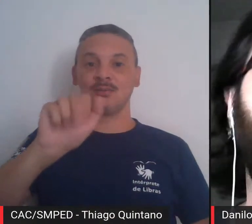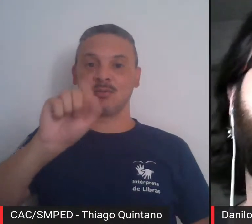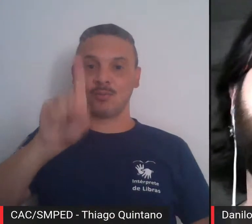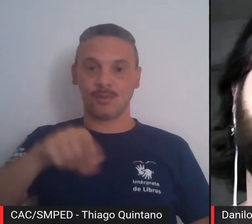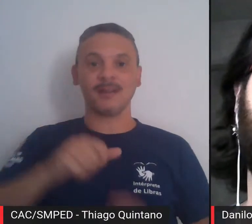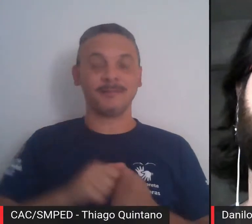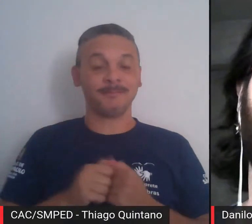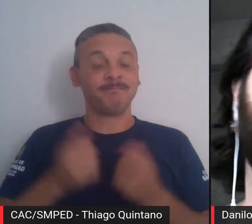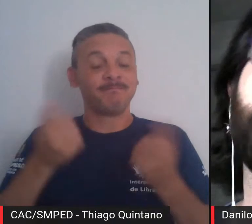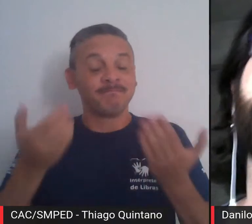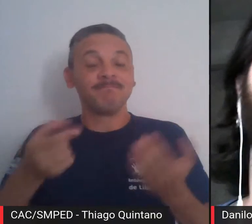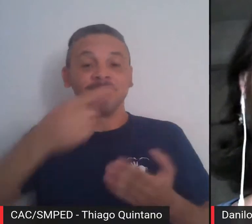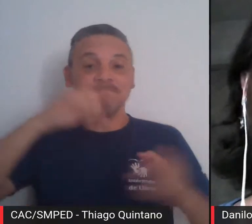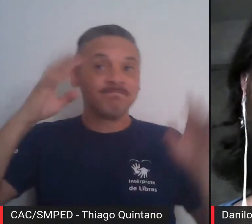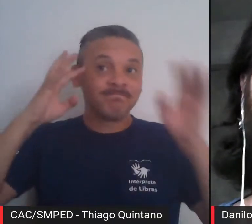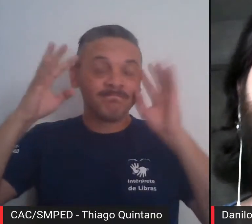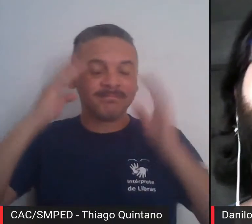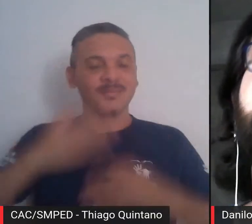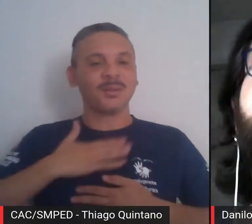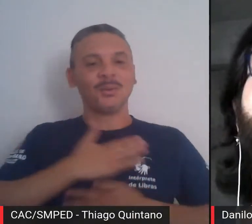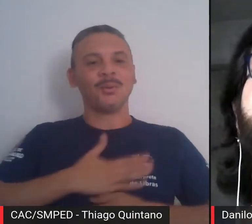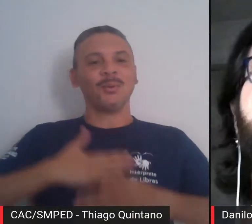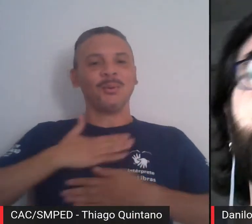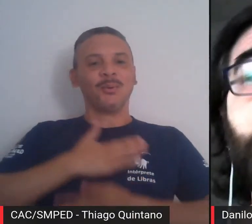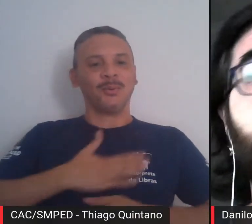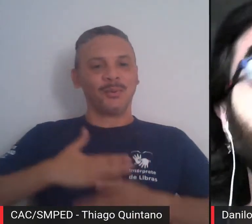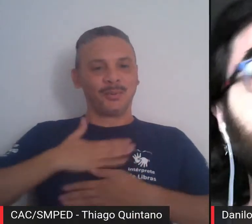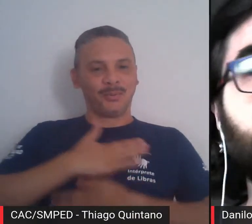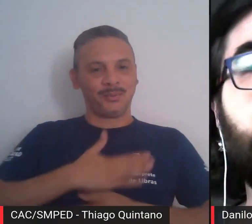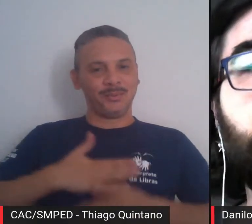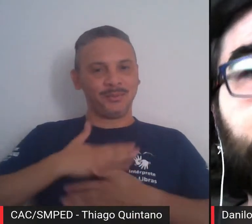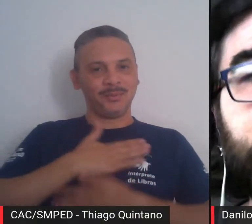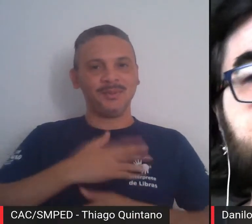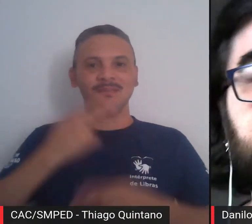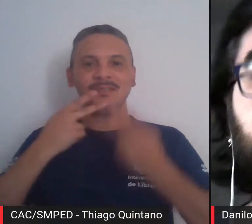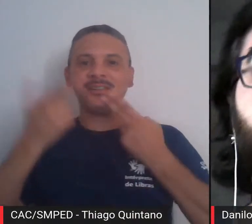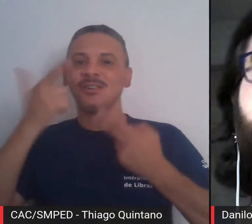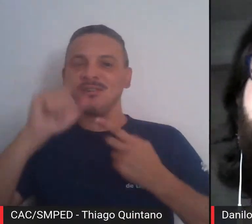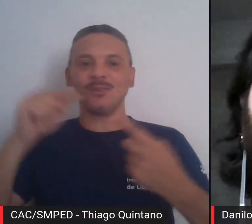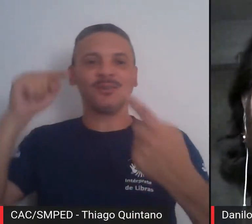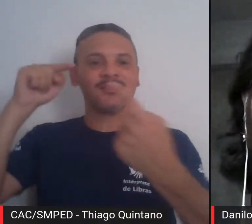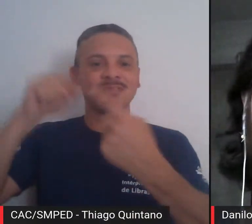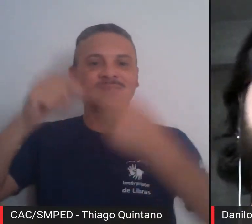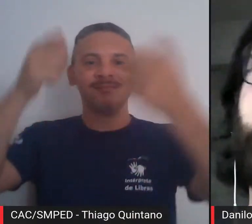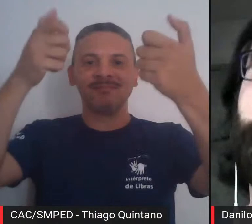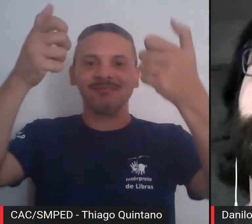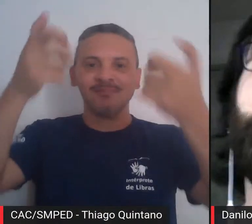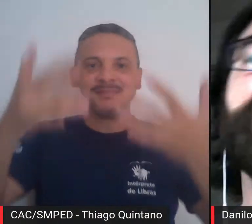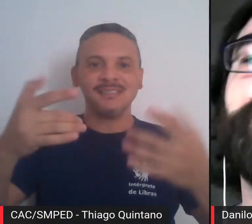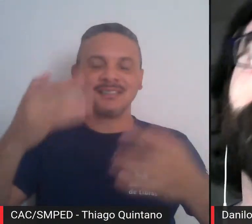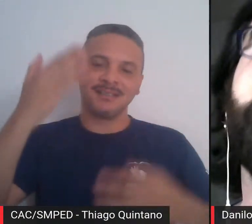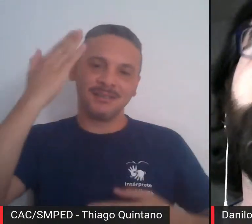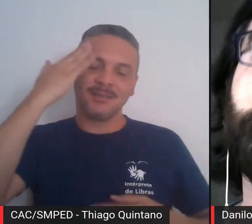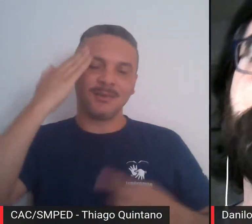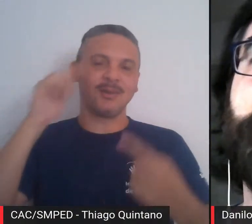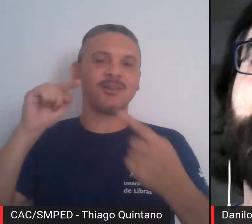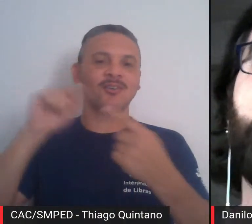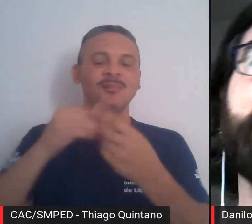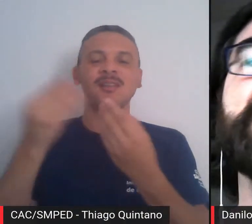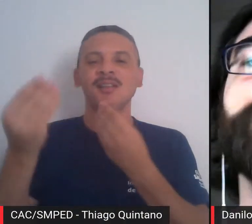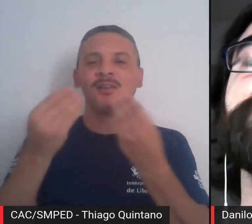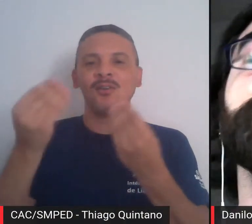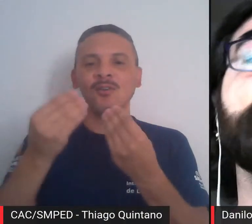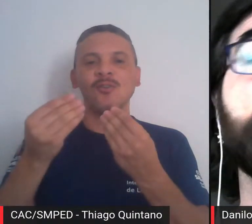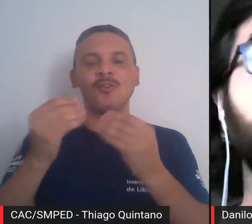que é para a gente uma grande honra poder fazer mais uma publicação, e a gente poder ter mais uma forma de